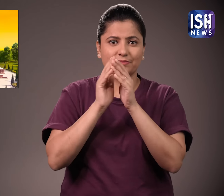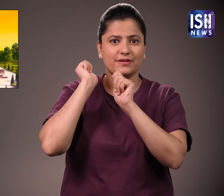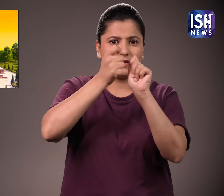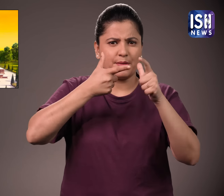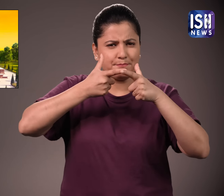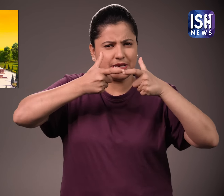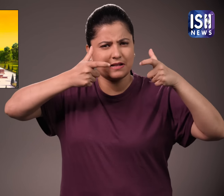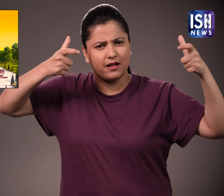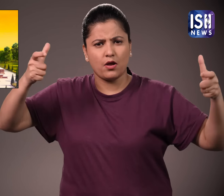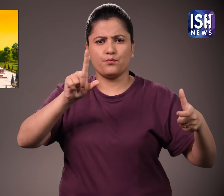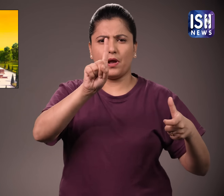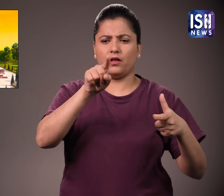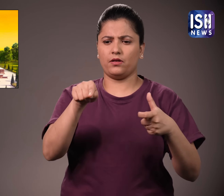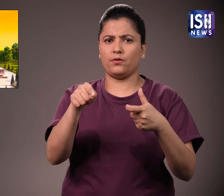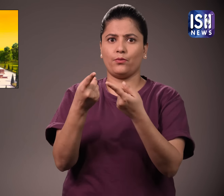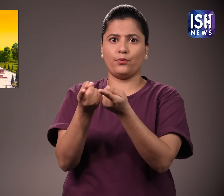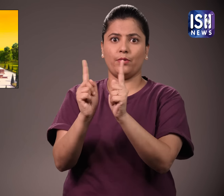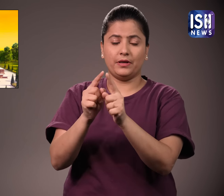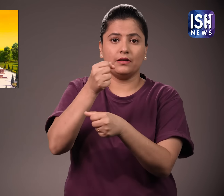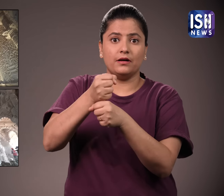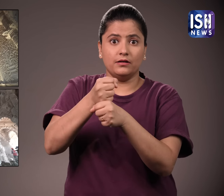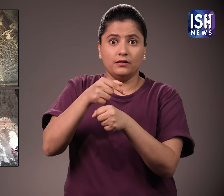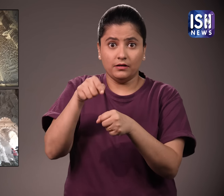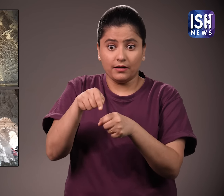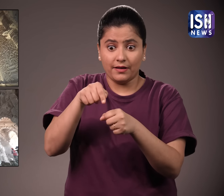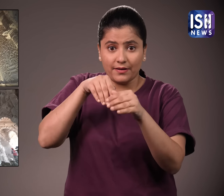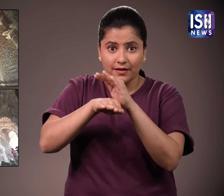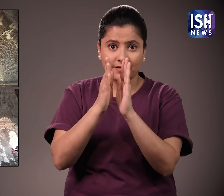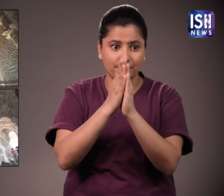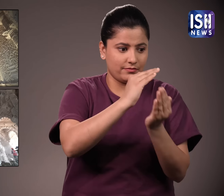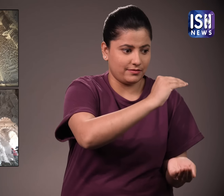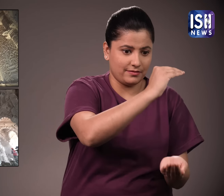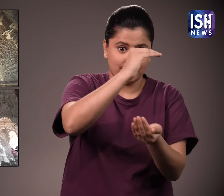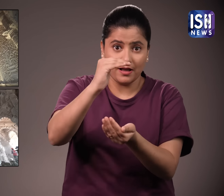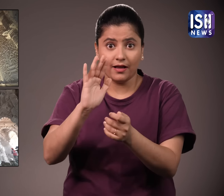गर्बगरों का निड़मान आट चन्वरी दोहजार चौबिस को पूरा हो चुका है